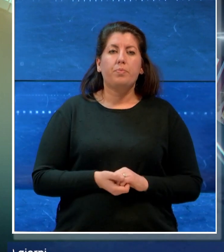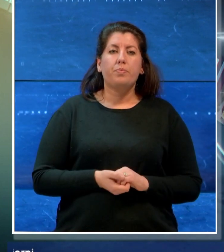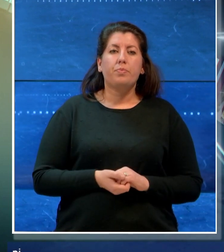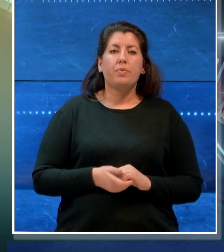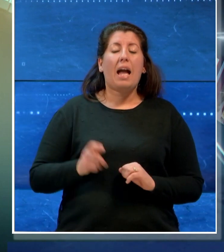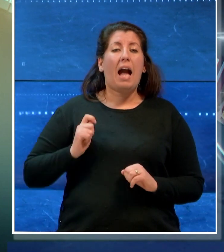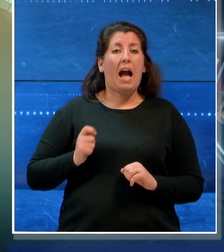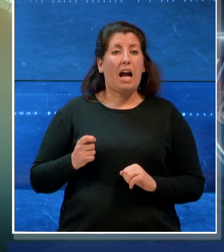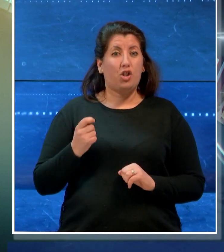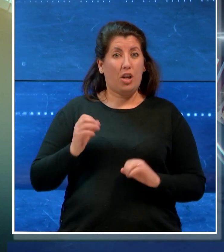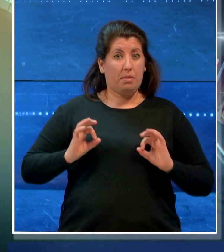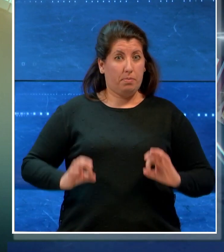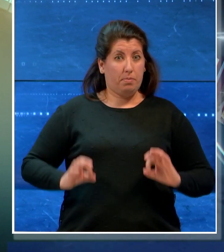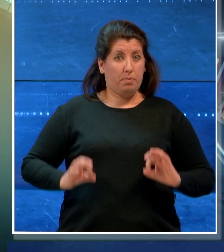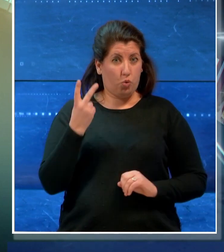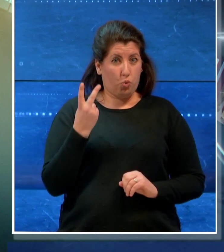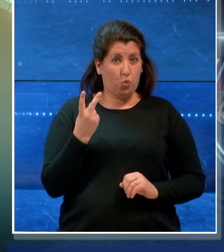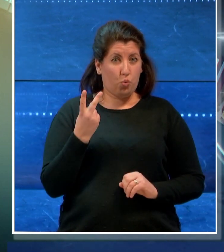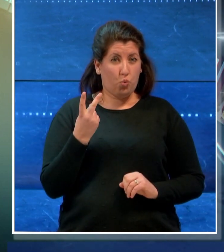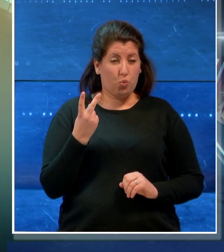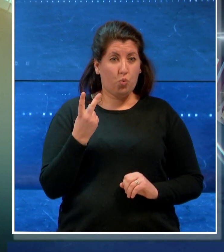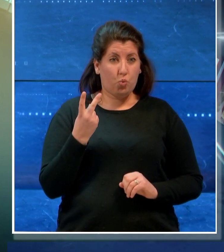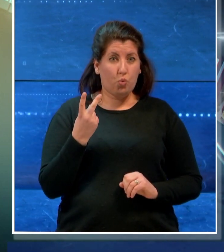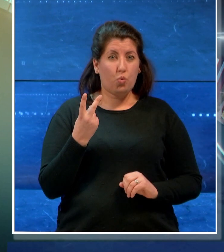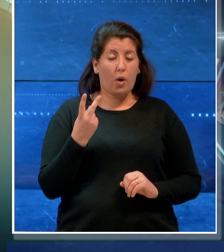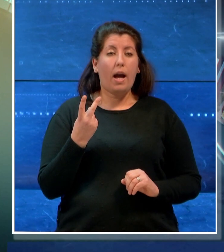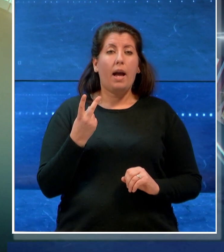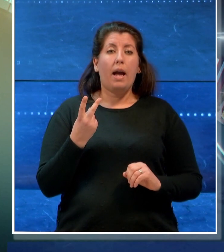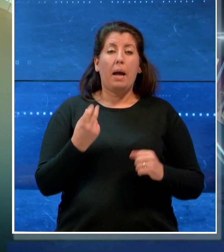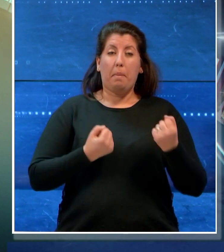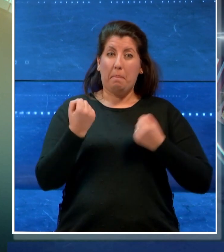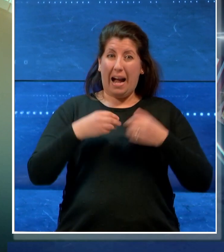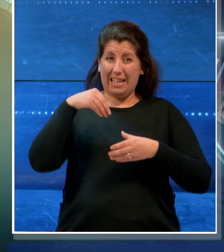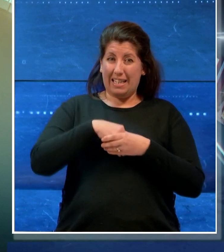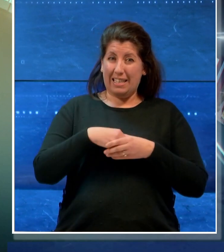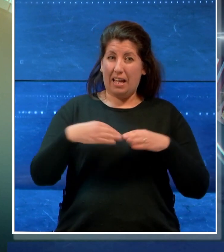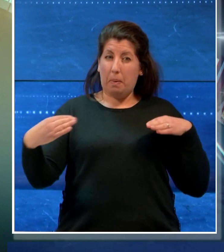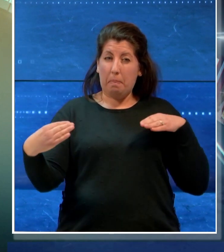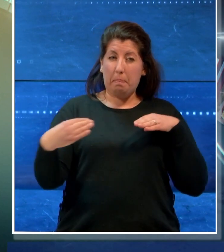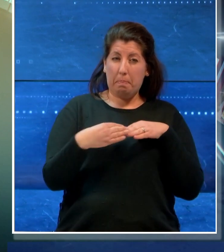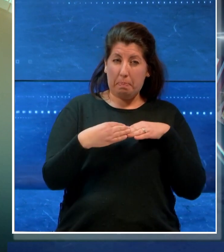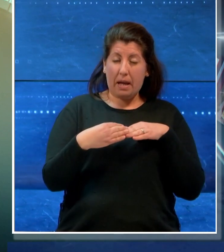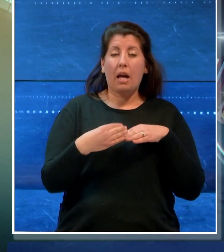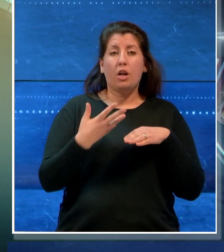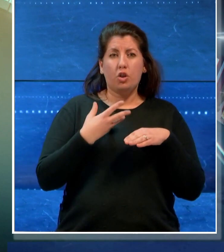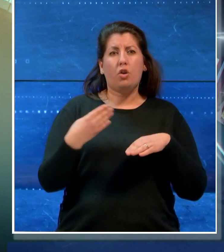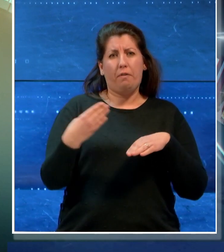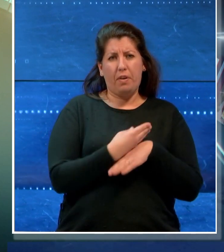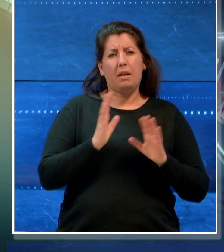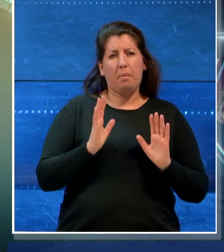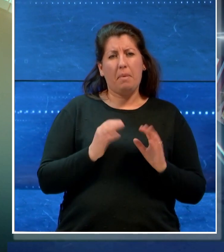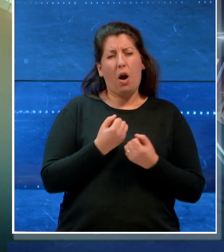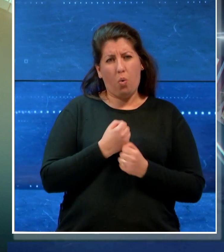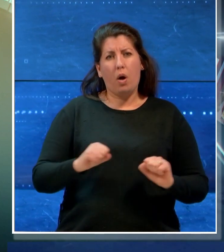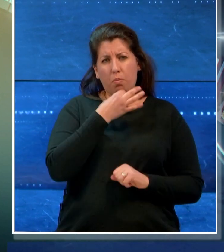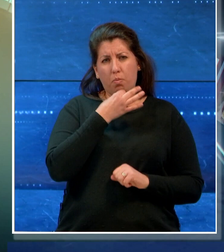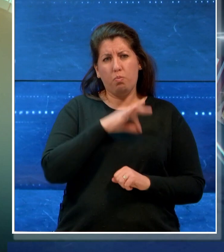agenti a bordo dell'auto colpita hanno riportato contusioni giudiquate guaribili tra